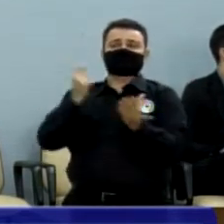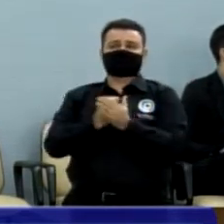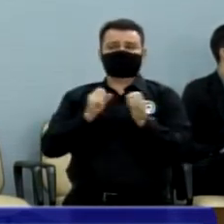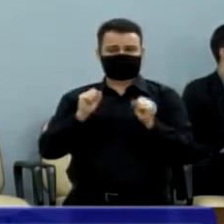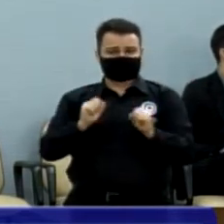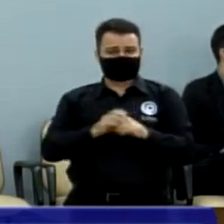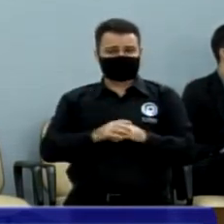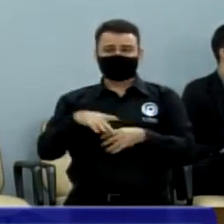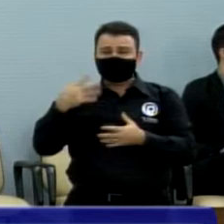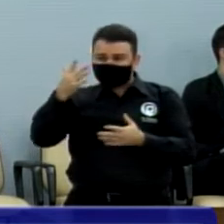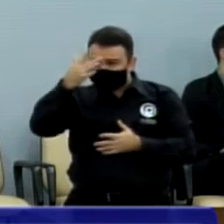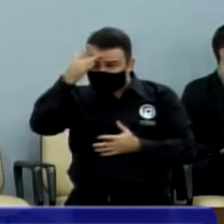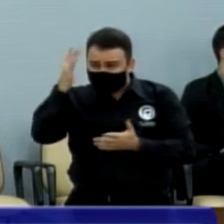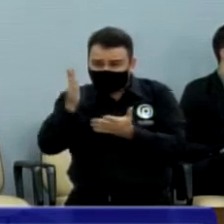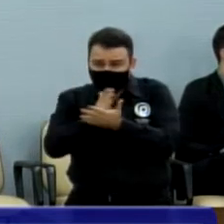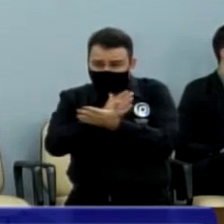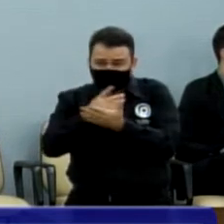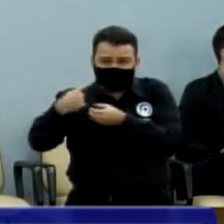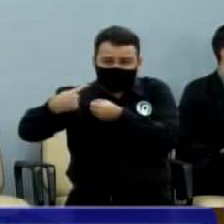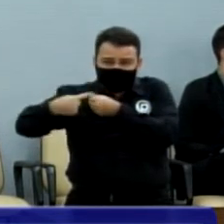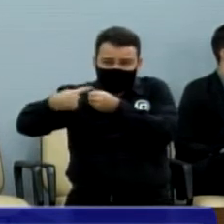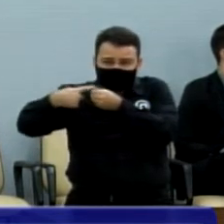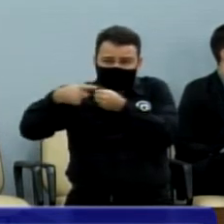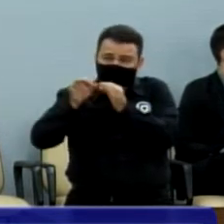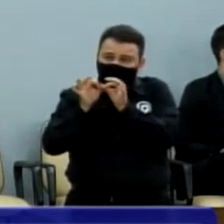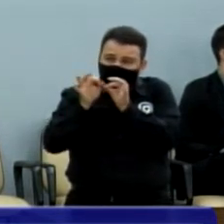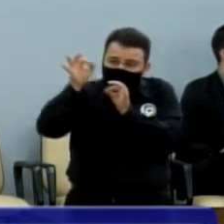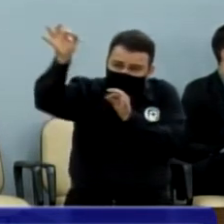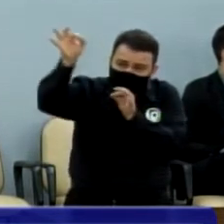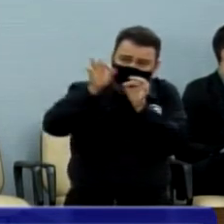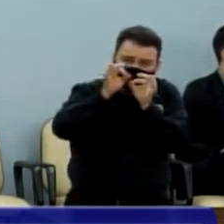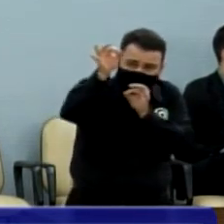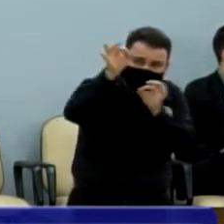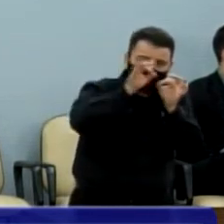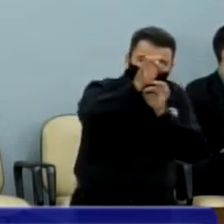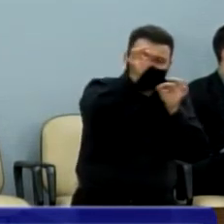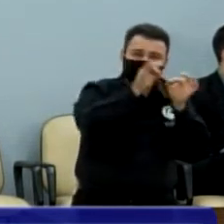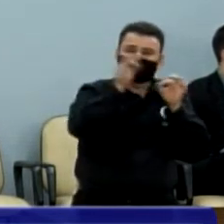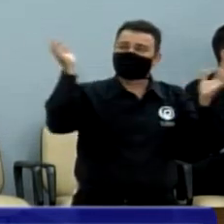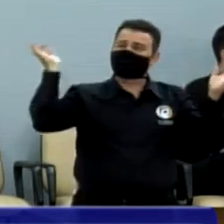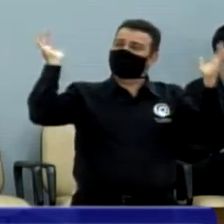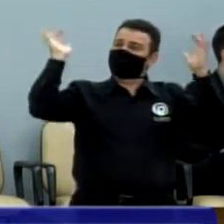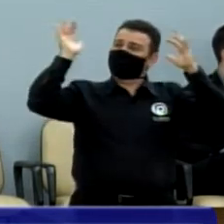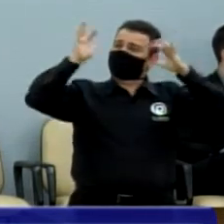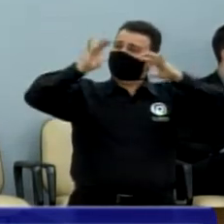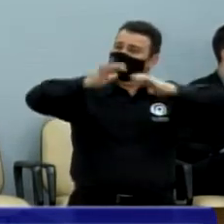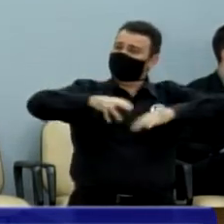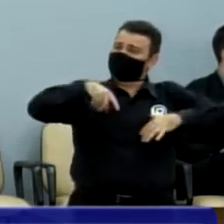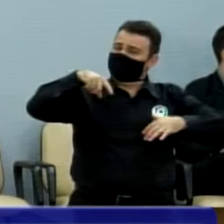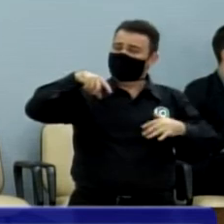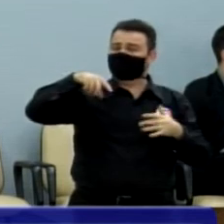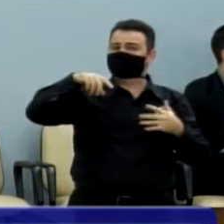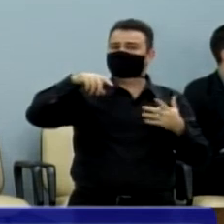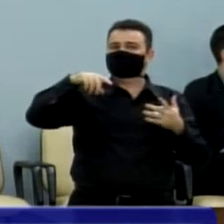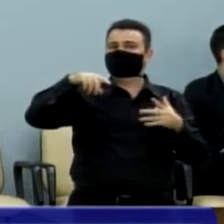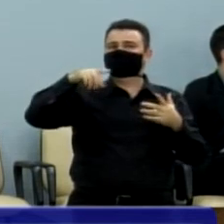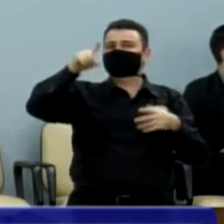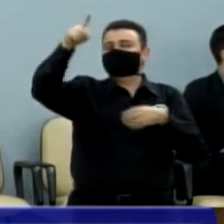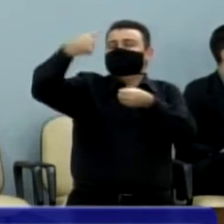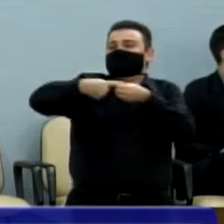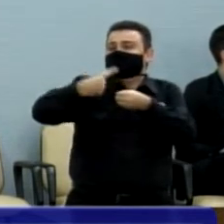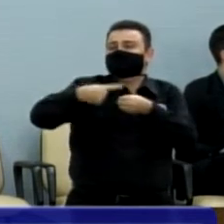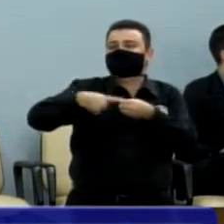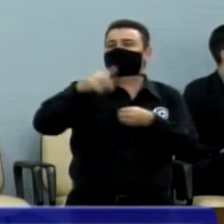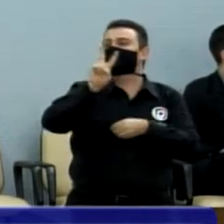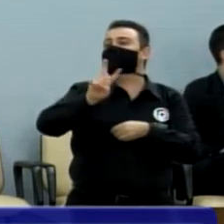há milhares e milhares de quilômetros para irem para Votoporanga? Iam, agora